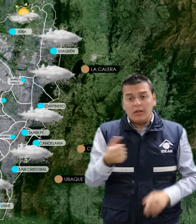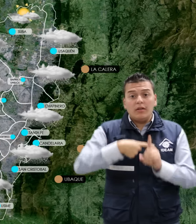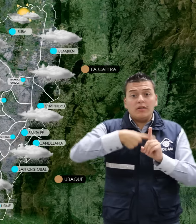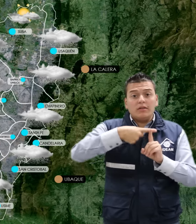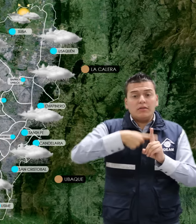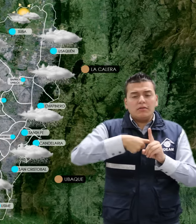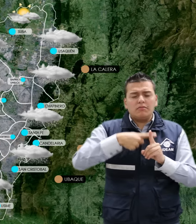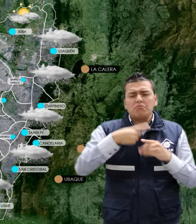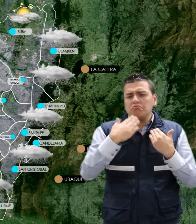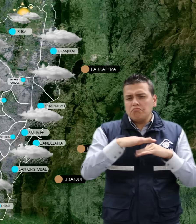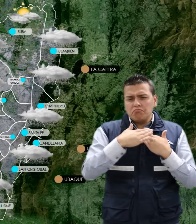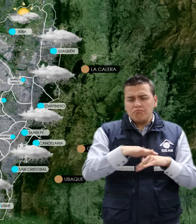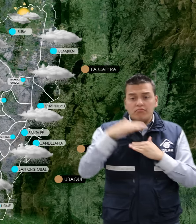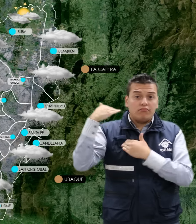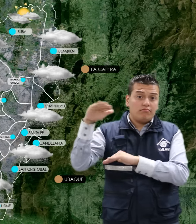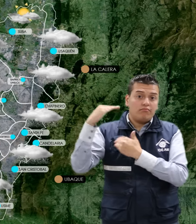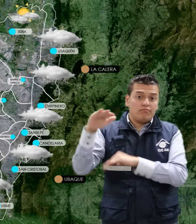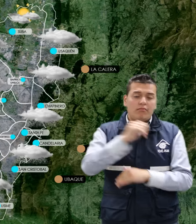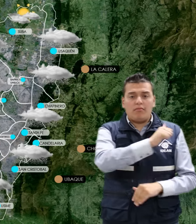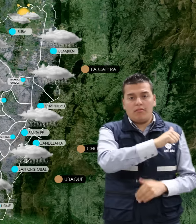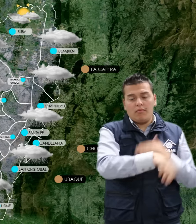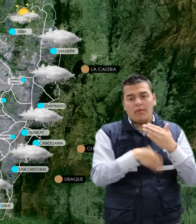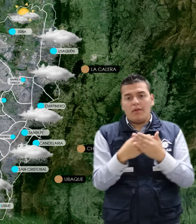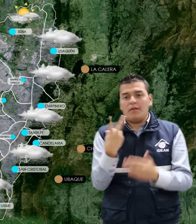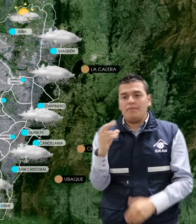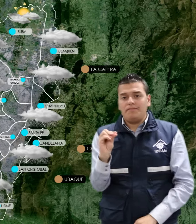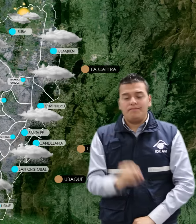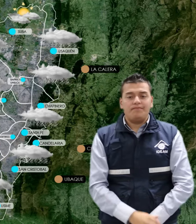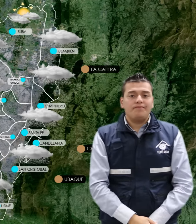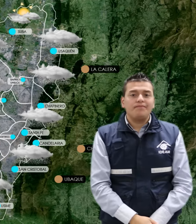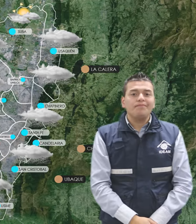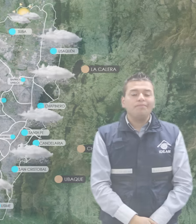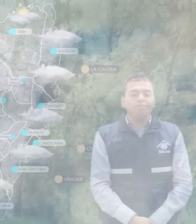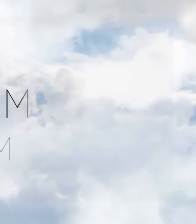temperatura mínima y máxima se estima entre 10 y 20 grados celsius.